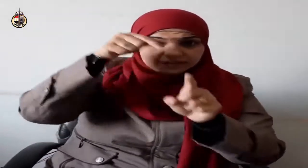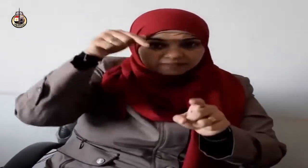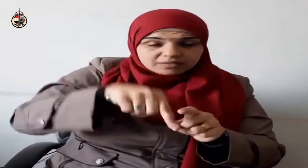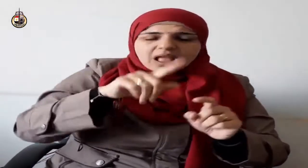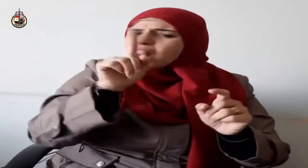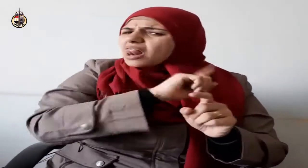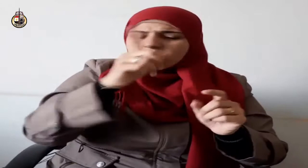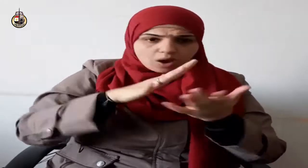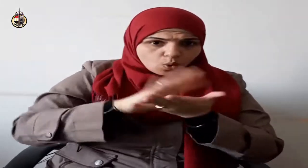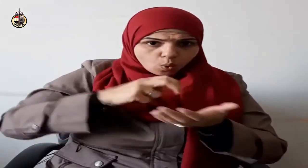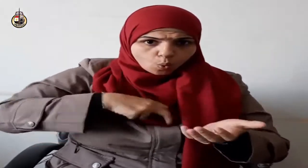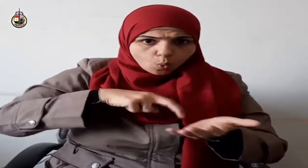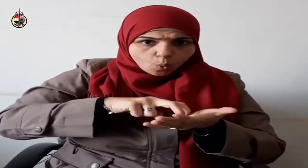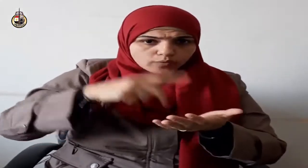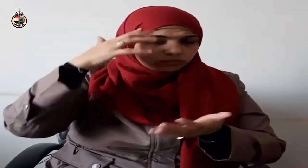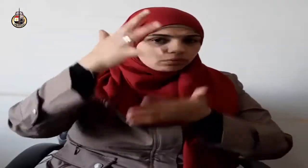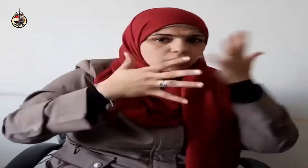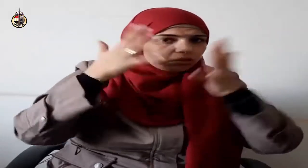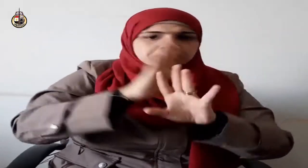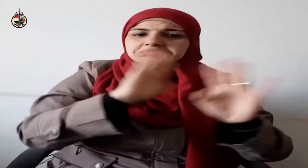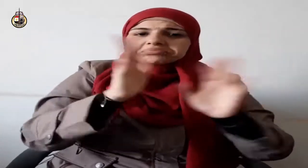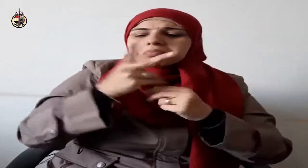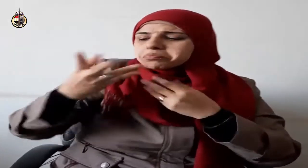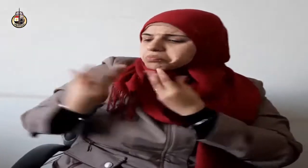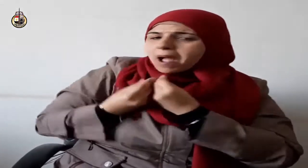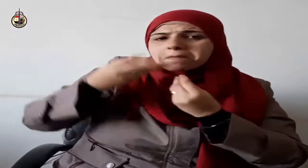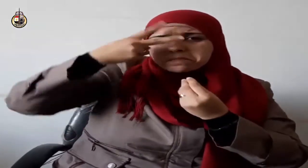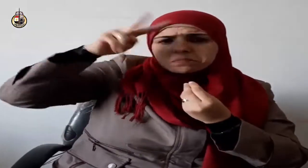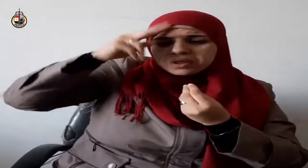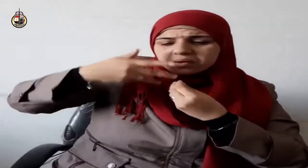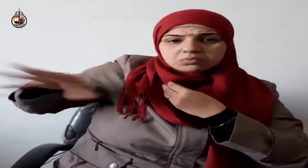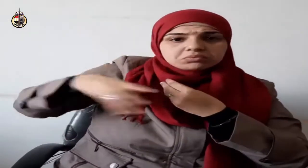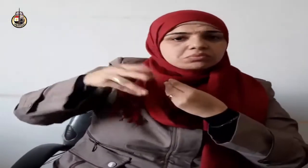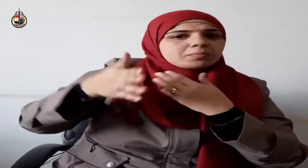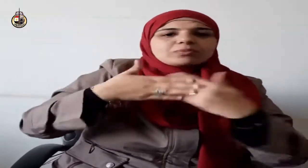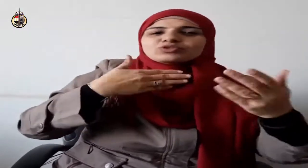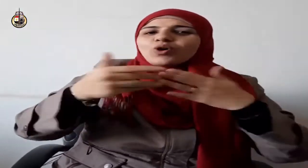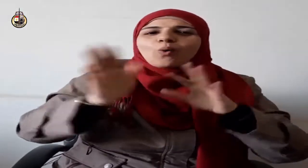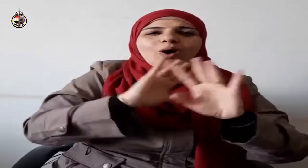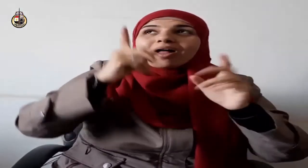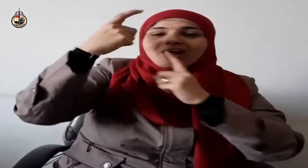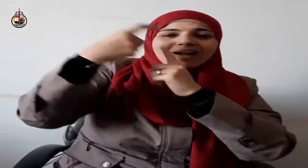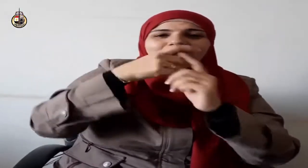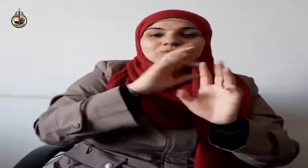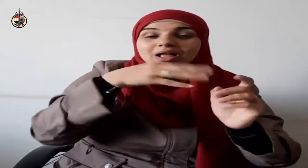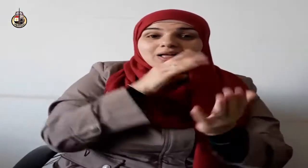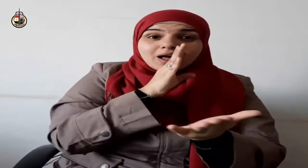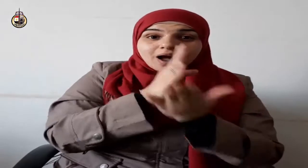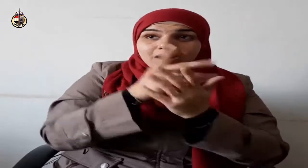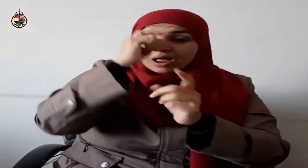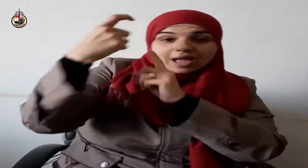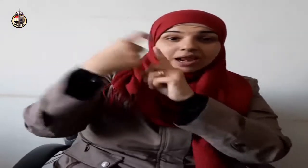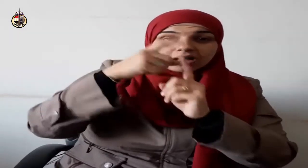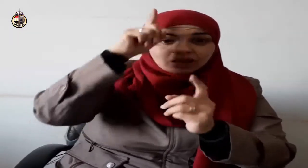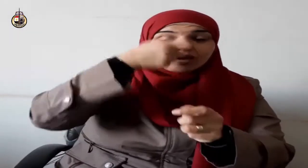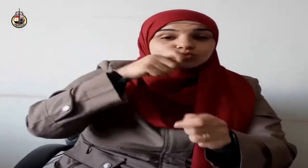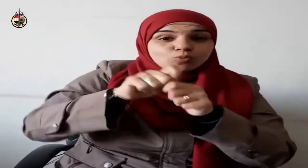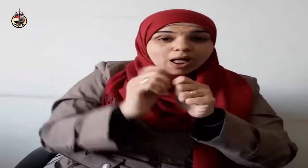الله معنا فأنزل الله سكينته عليه وأيده بجنود لم